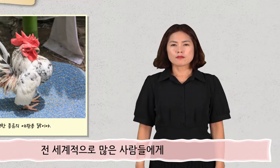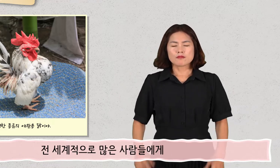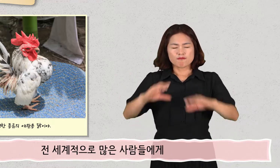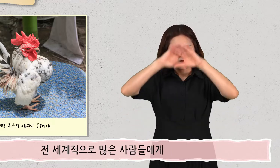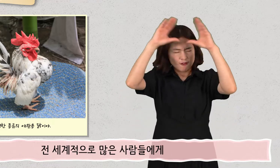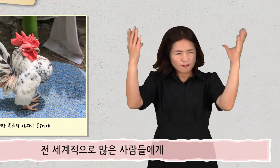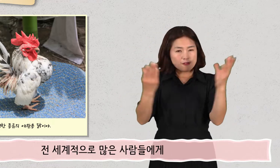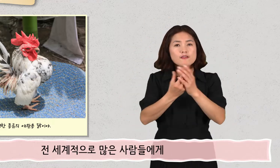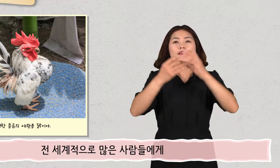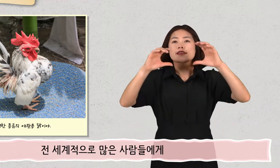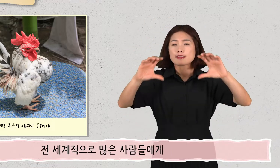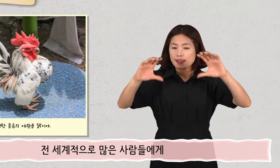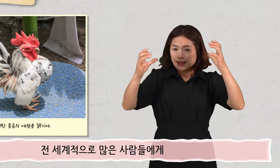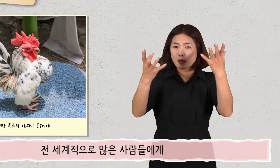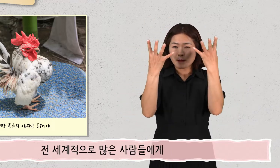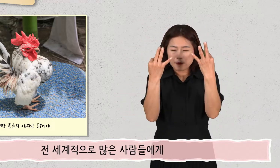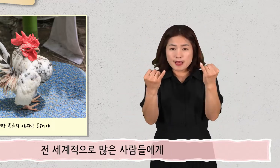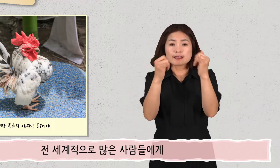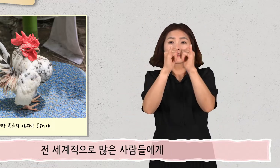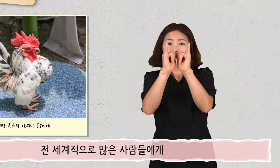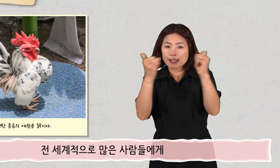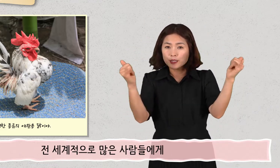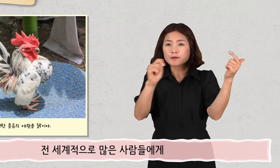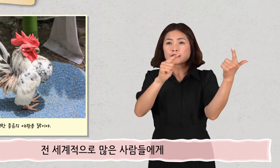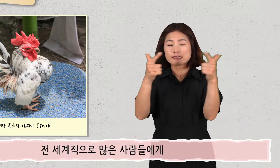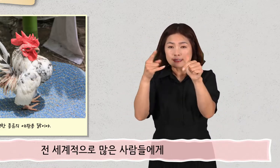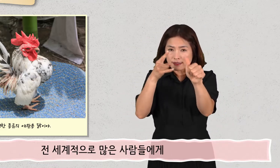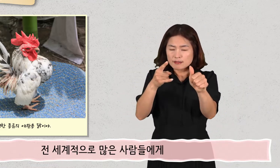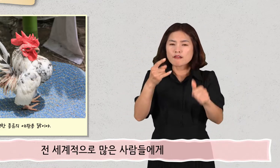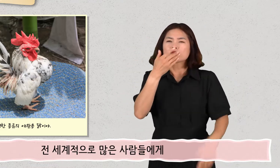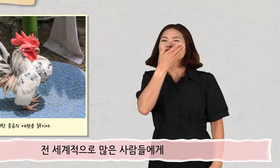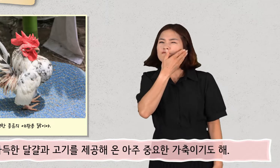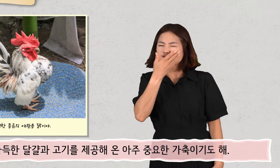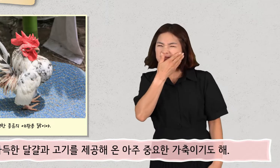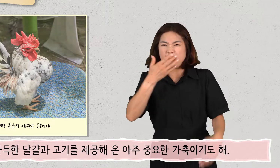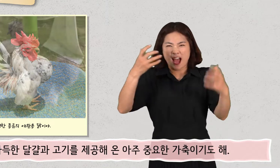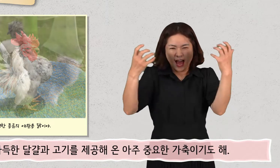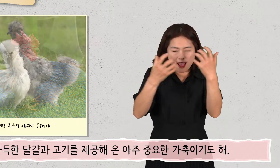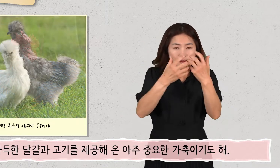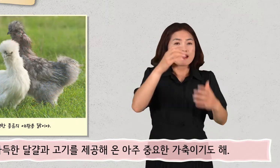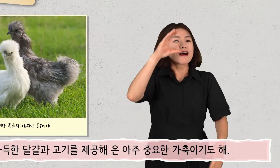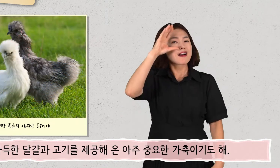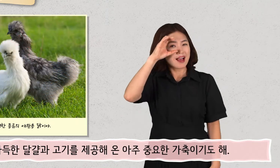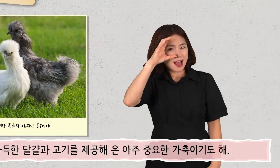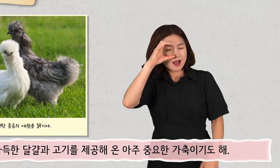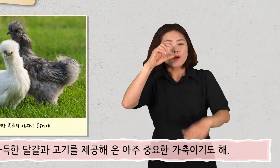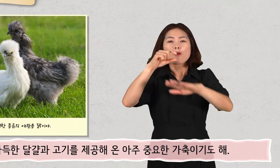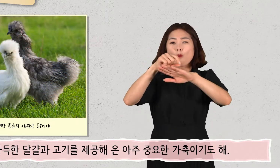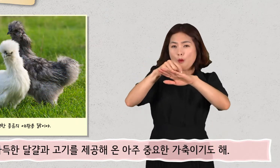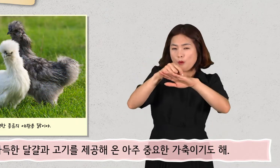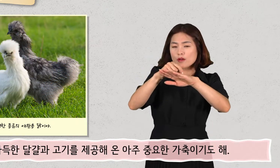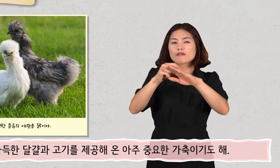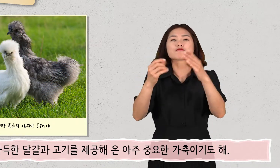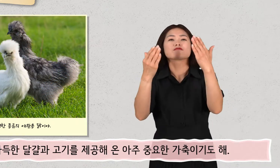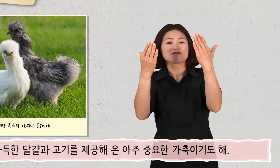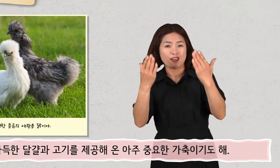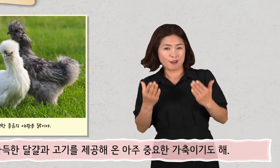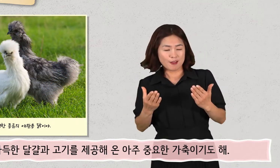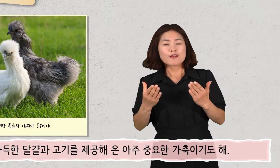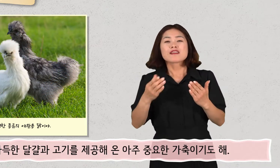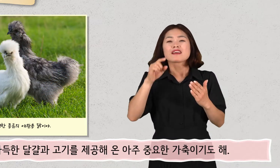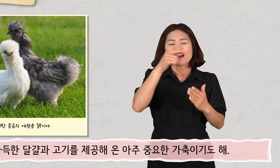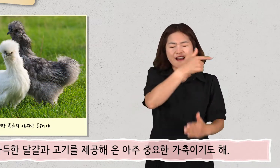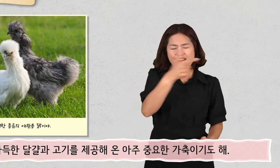전 세계적으로 많은 사람들에게 영양 가득한 달걀과 고기를 제공해온